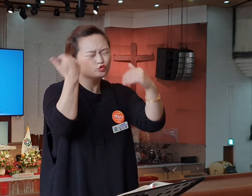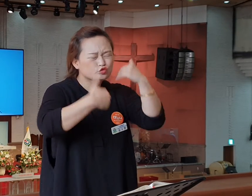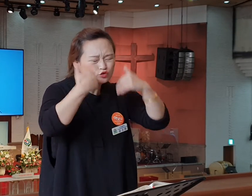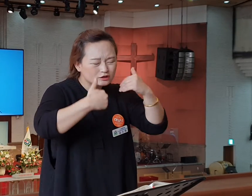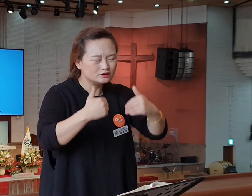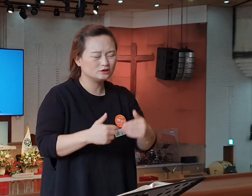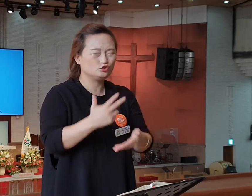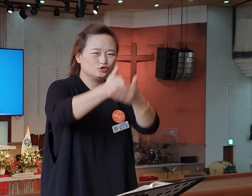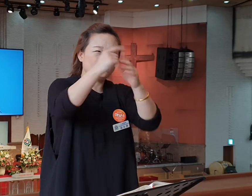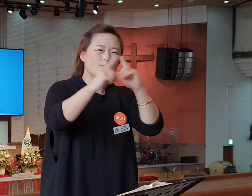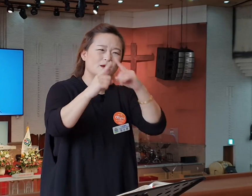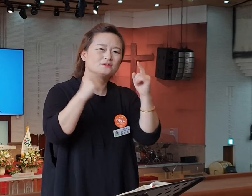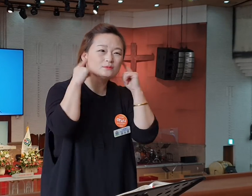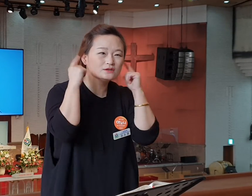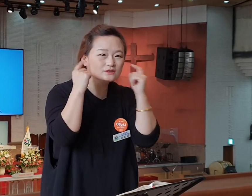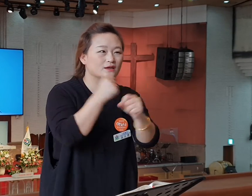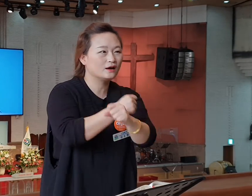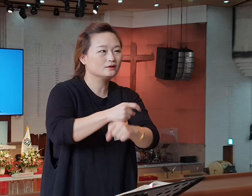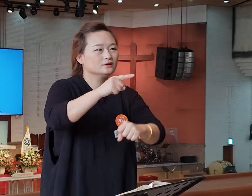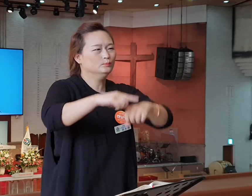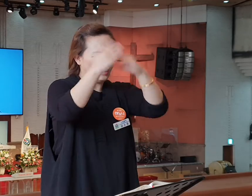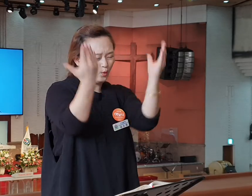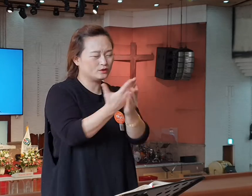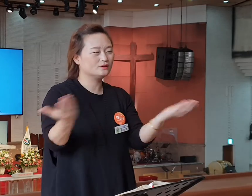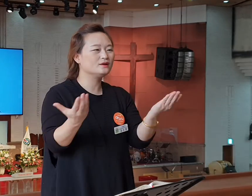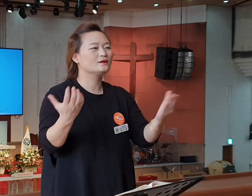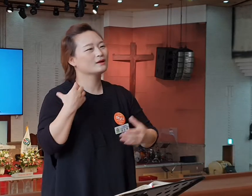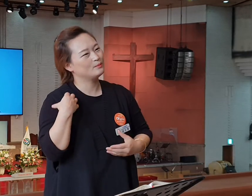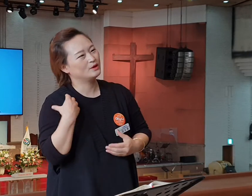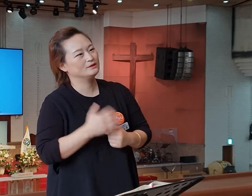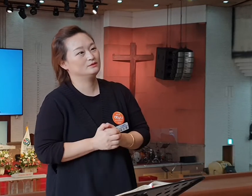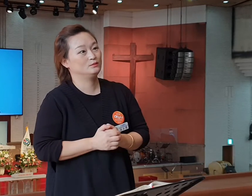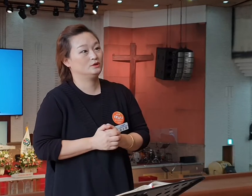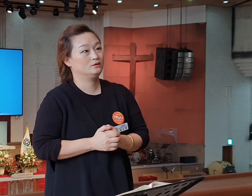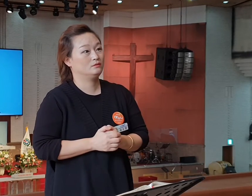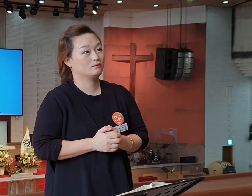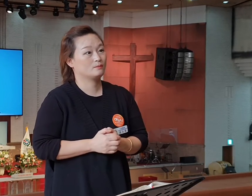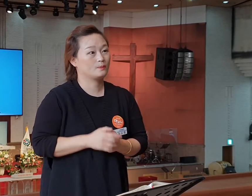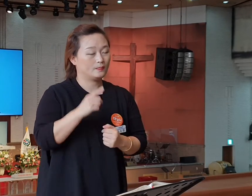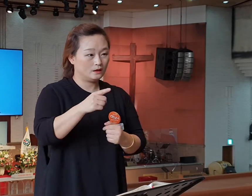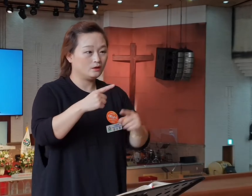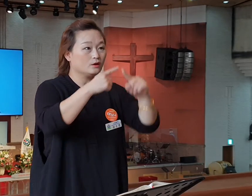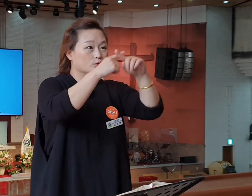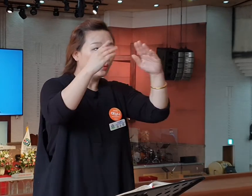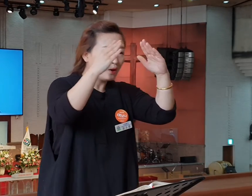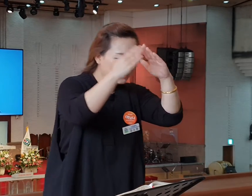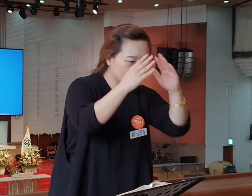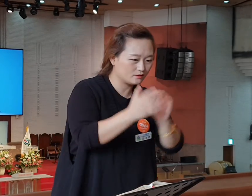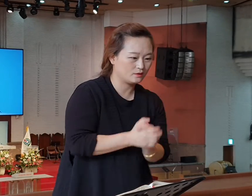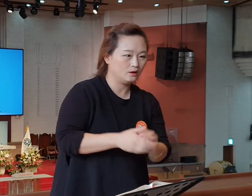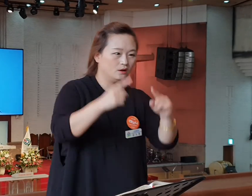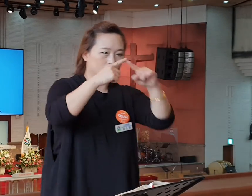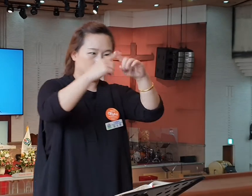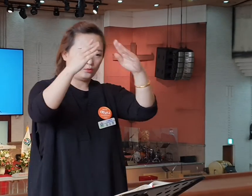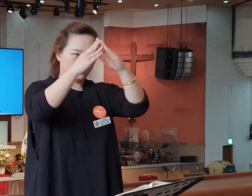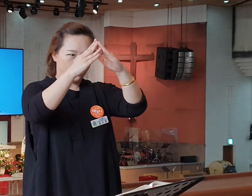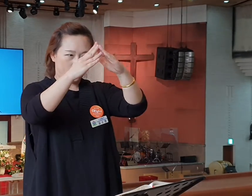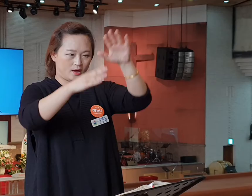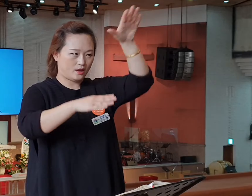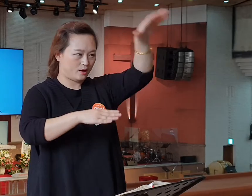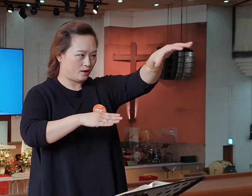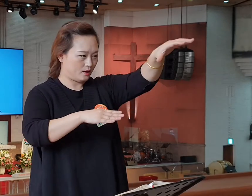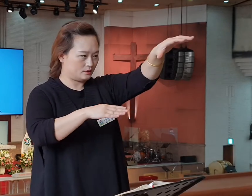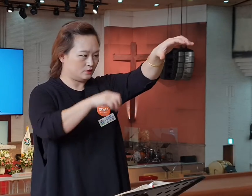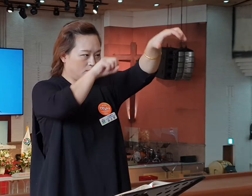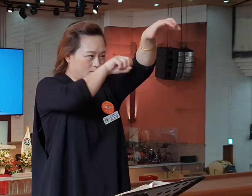에베소 교회, 이 교회가 감당한 겁니다. 역사적으로 그래요. 아시아의 모교회입니다. 에베소에서부터 교회주의 세무점을